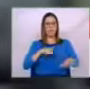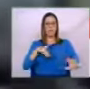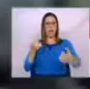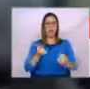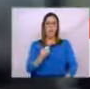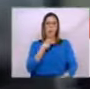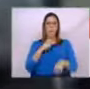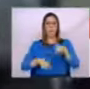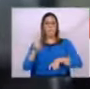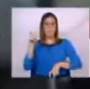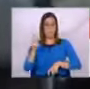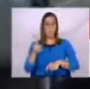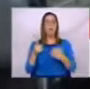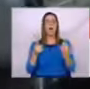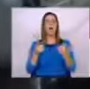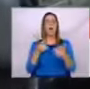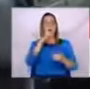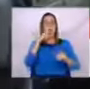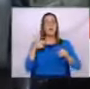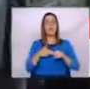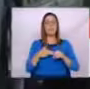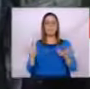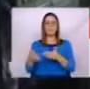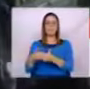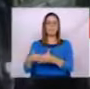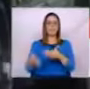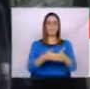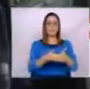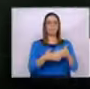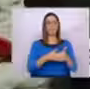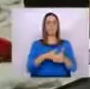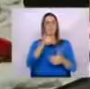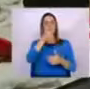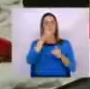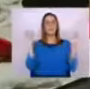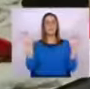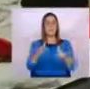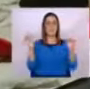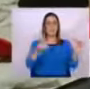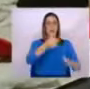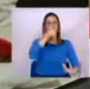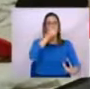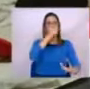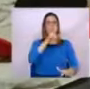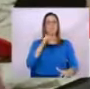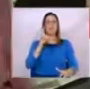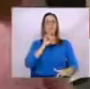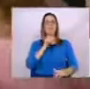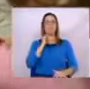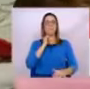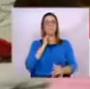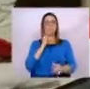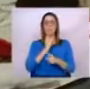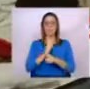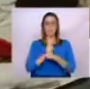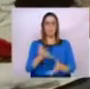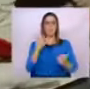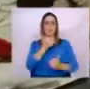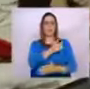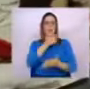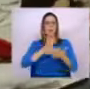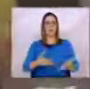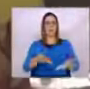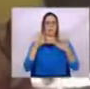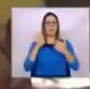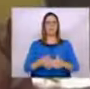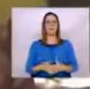automobilistas em fuga, perante postos de combustível encerrados e abrigos sobrelotados, há quem desvalorize os avisos e opte por ficar em casa.